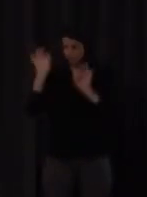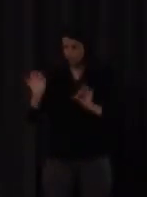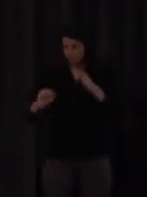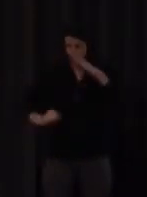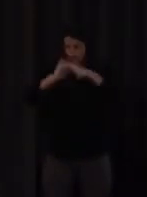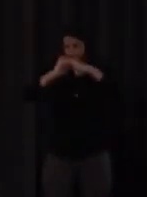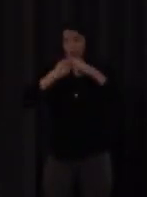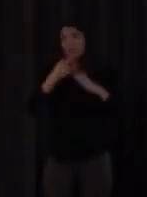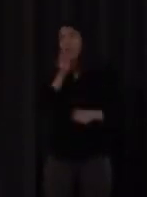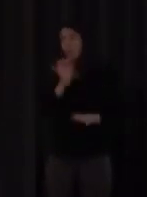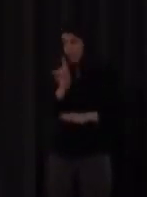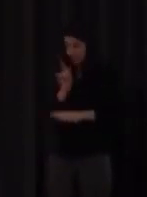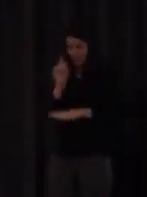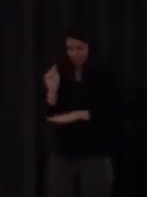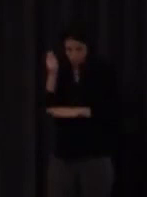distante